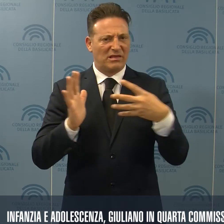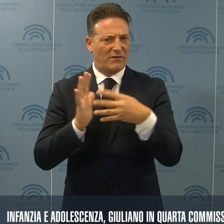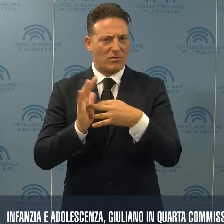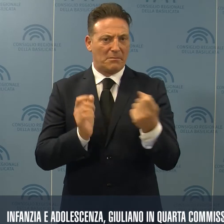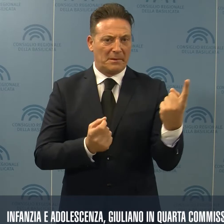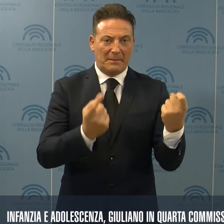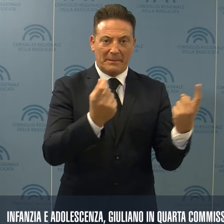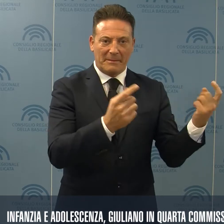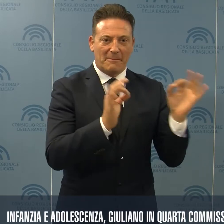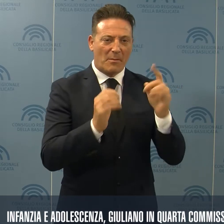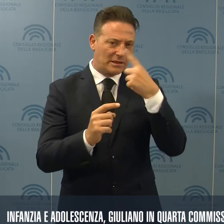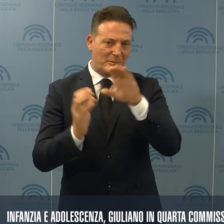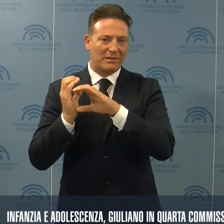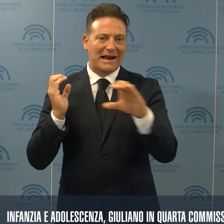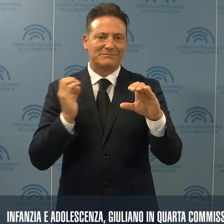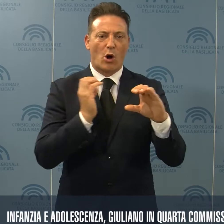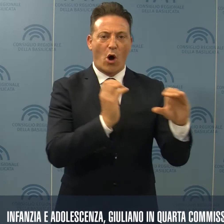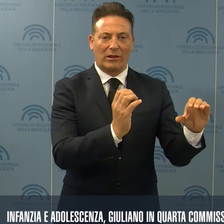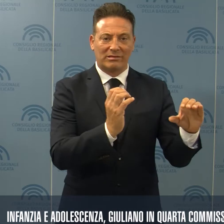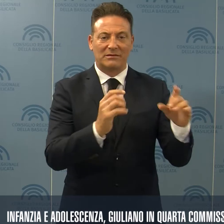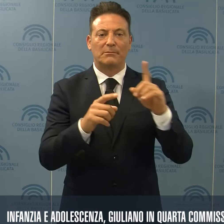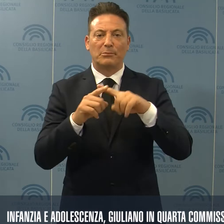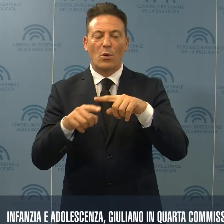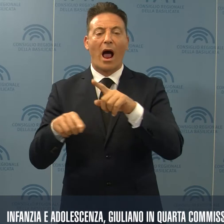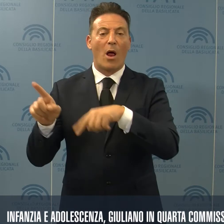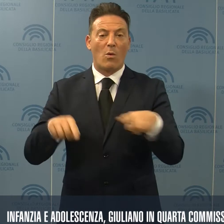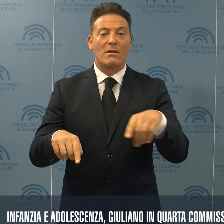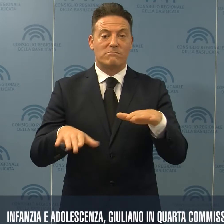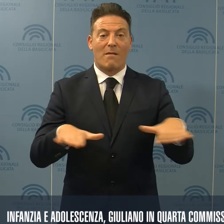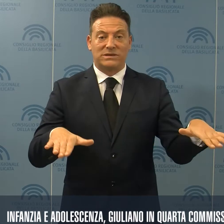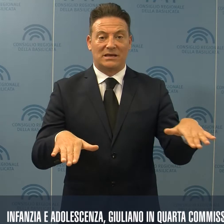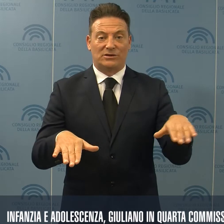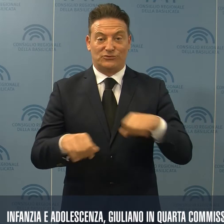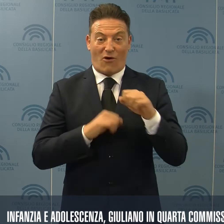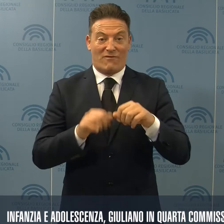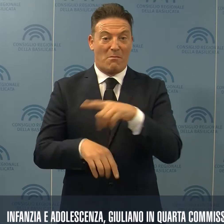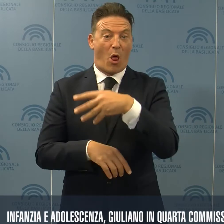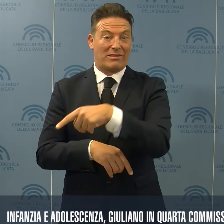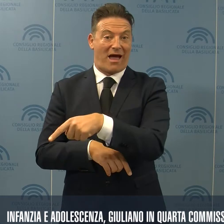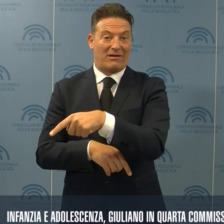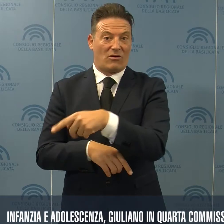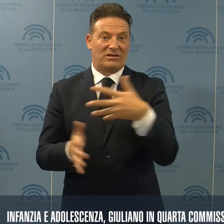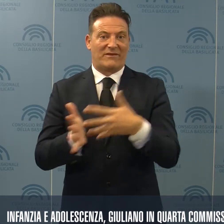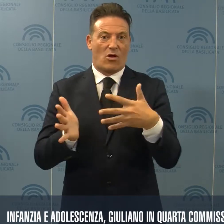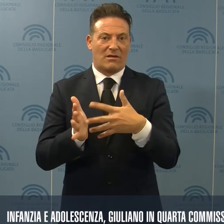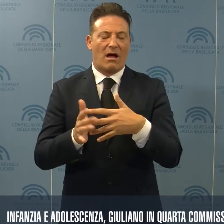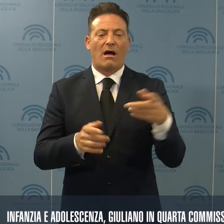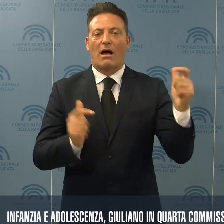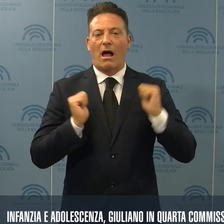legate ai trasporti vissute da alcuni bambini di Moliterno, il Garante ha sollecitato